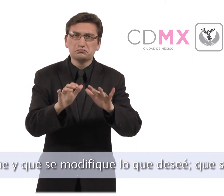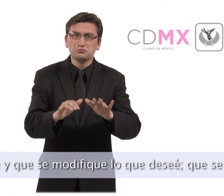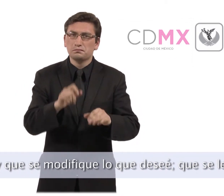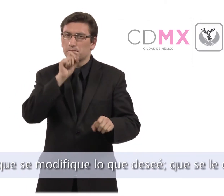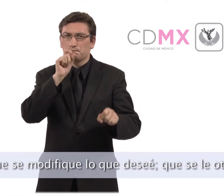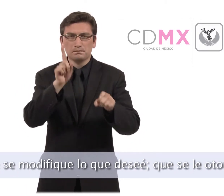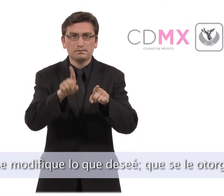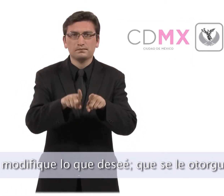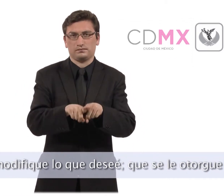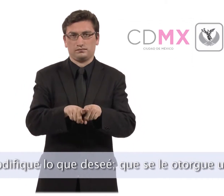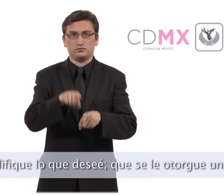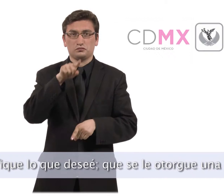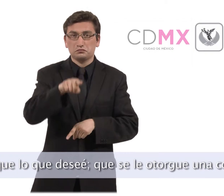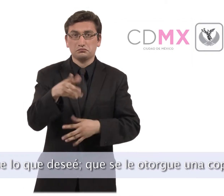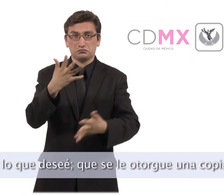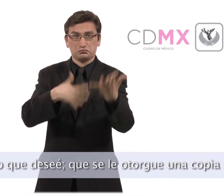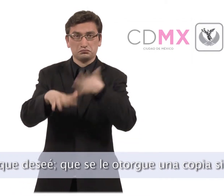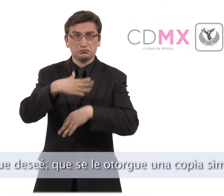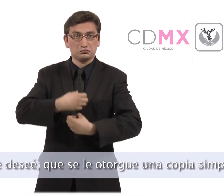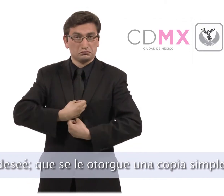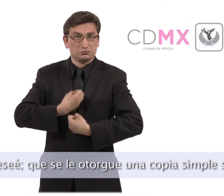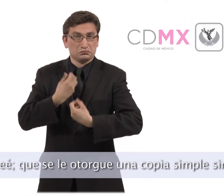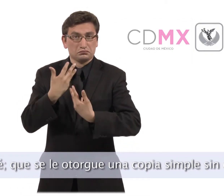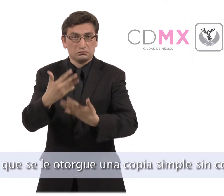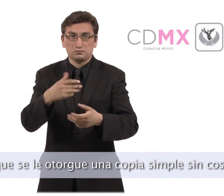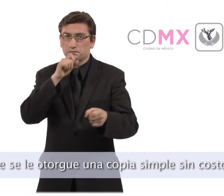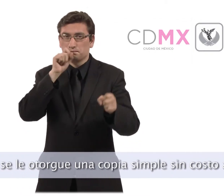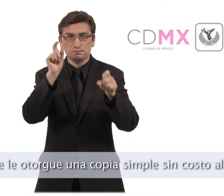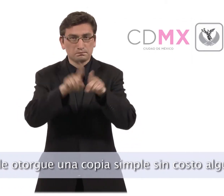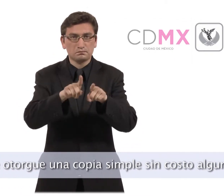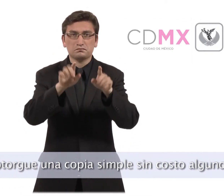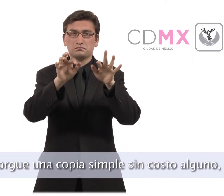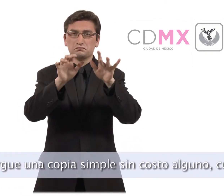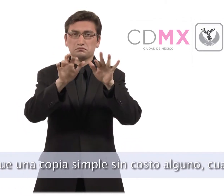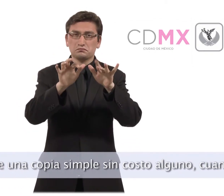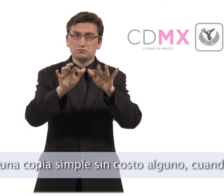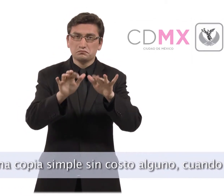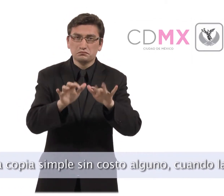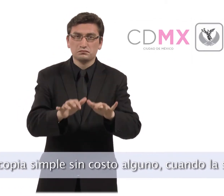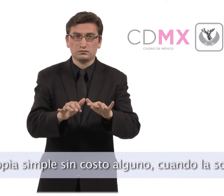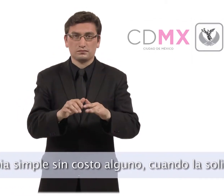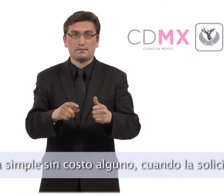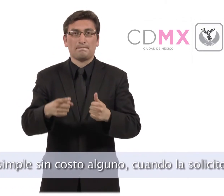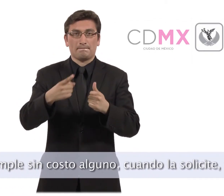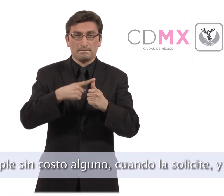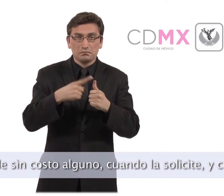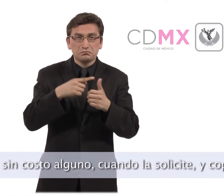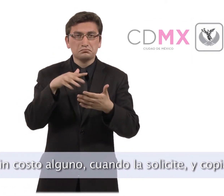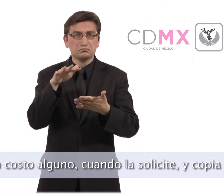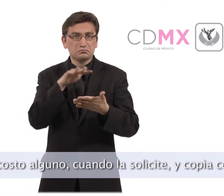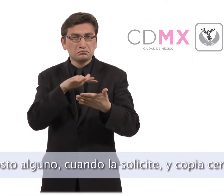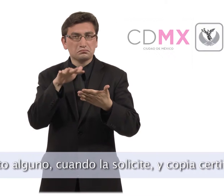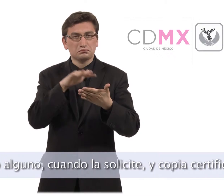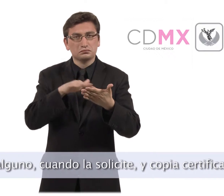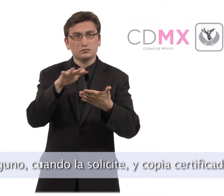Que se le otorgue una copia simple sin costo alguno cuando la solicite y copia certificada previo pago de derechos.